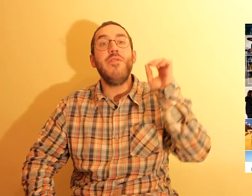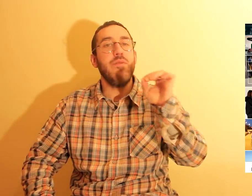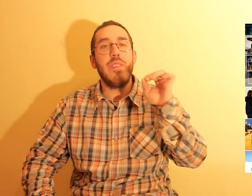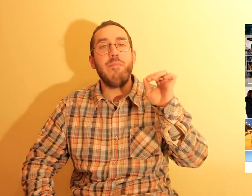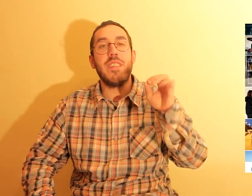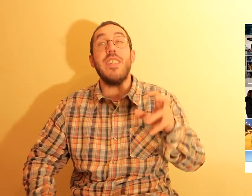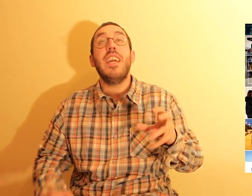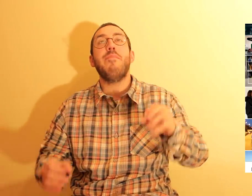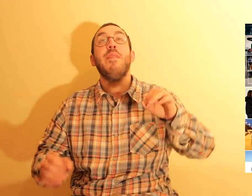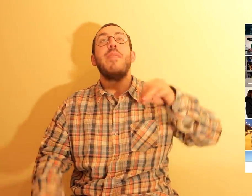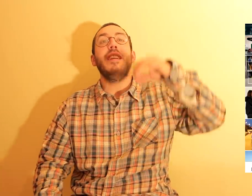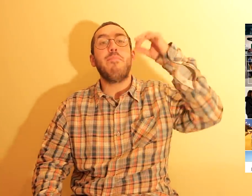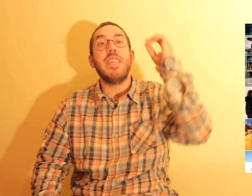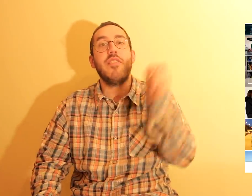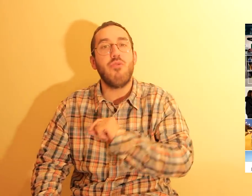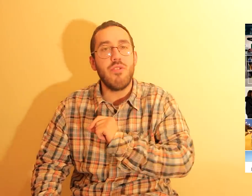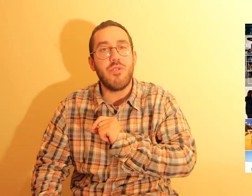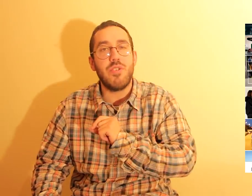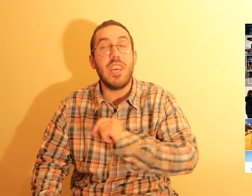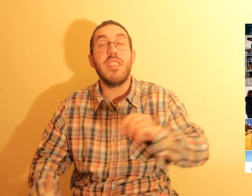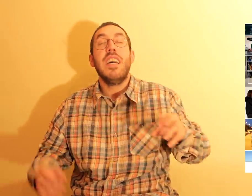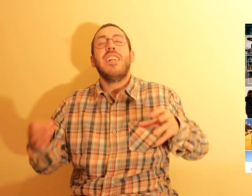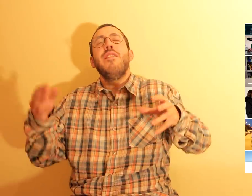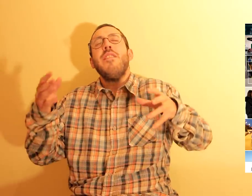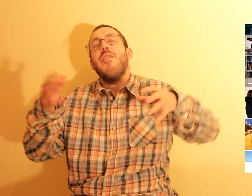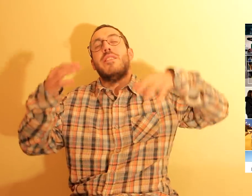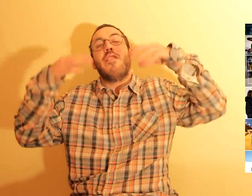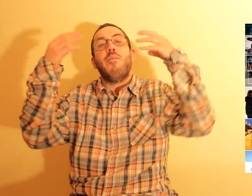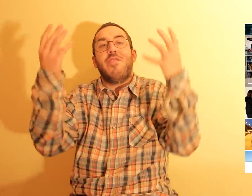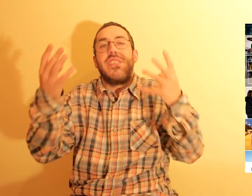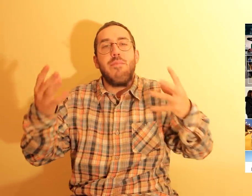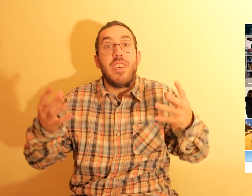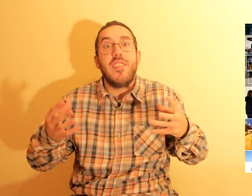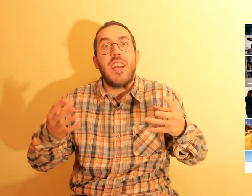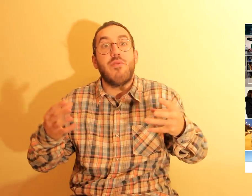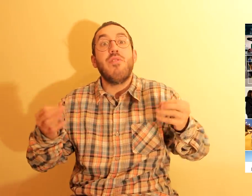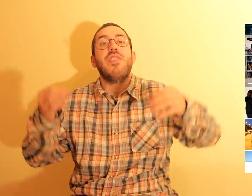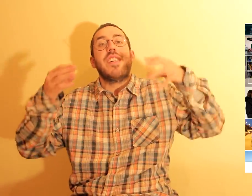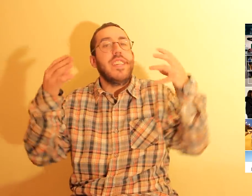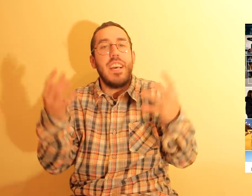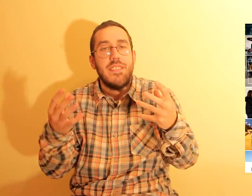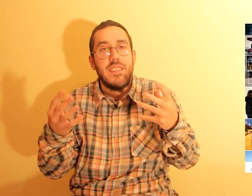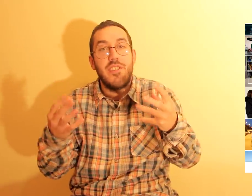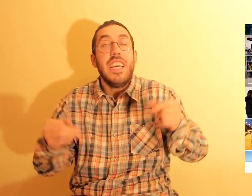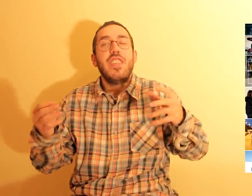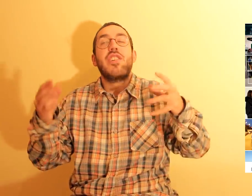Udream, que é a primeira empresa júnior social, que tem como objetivo realizar sonhos a crianças. Eles,